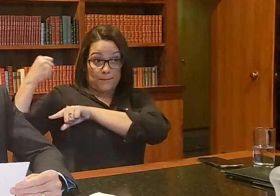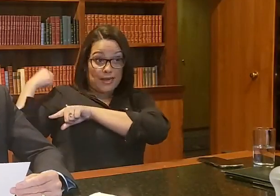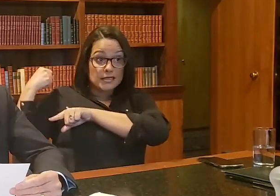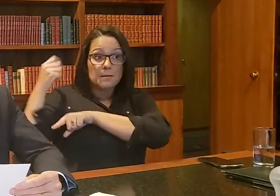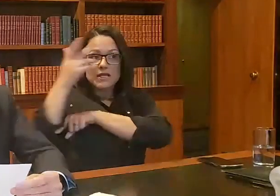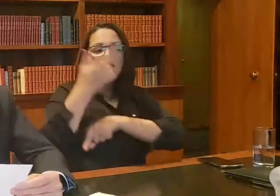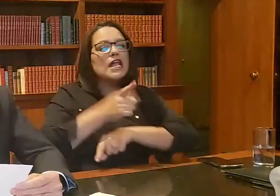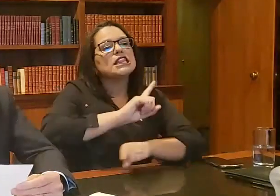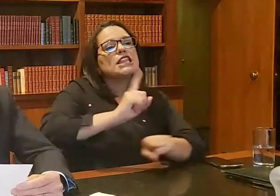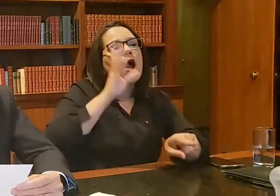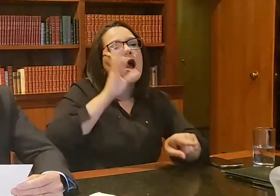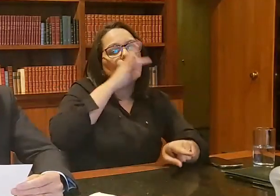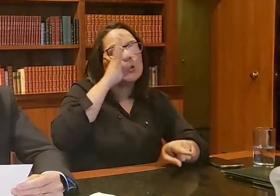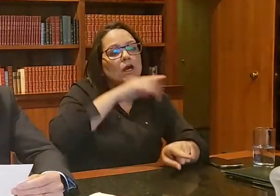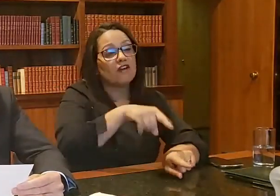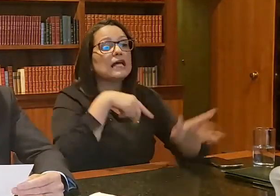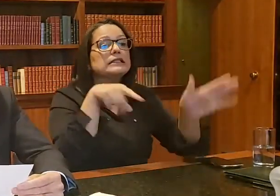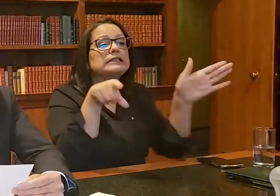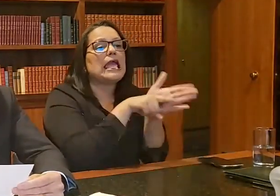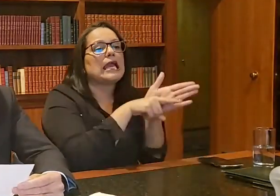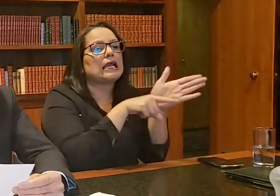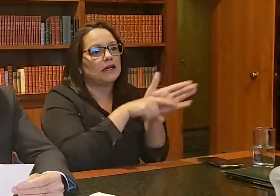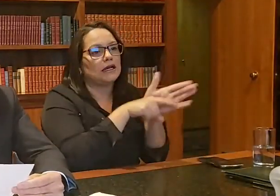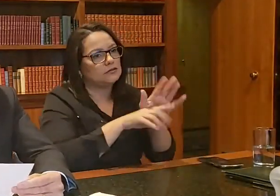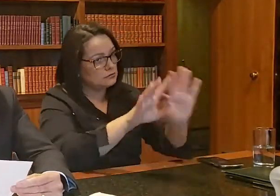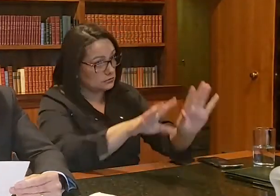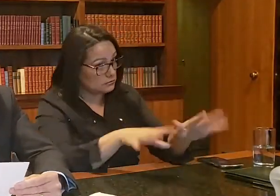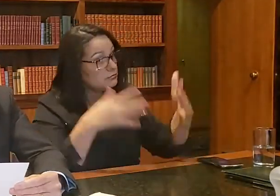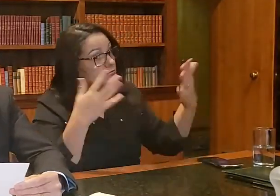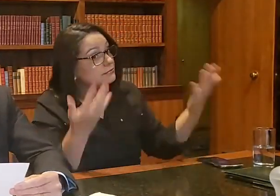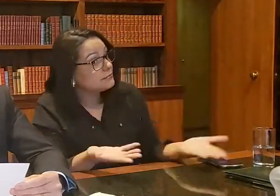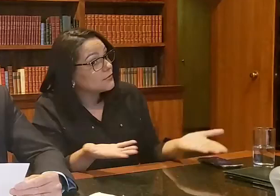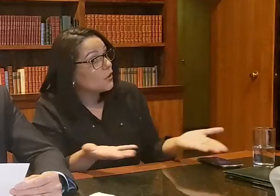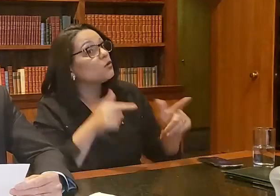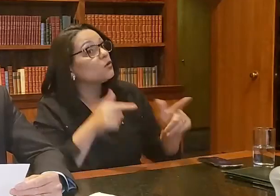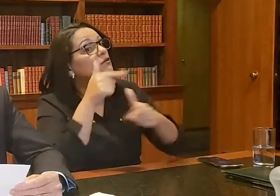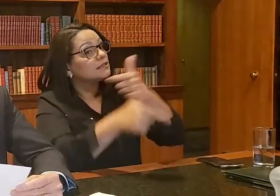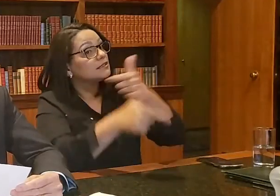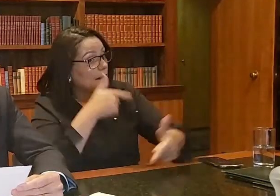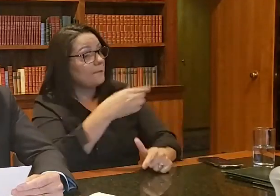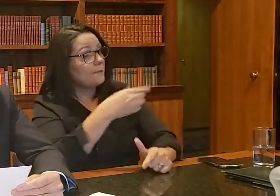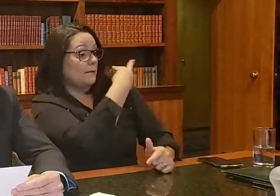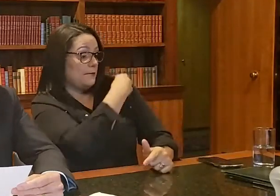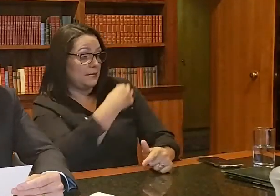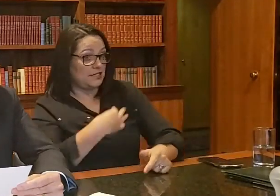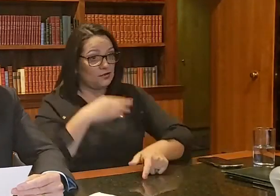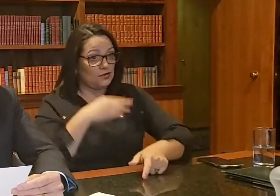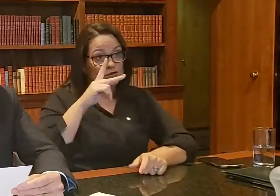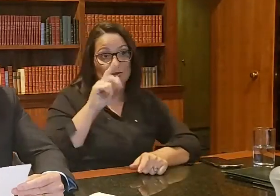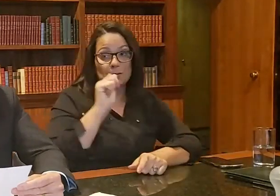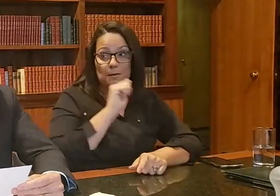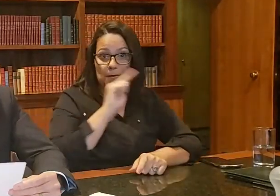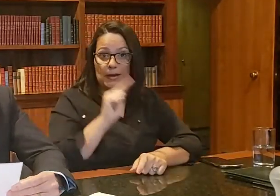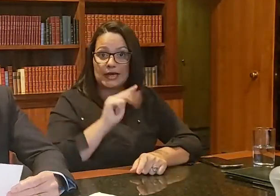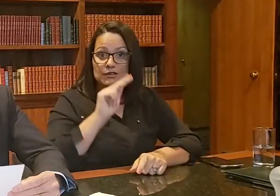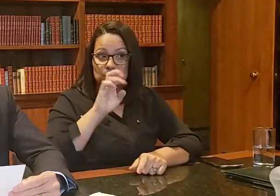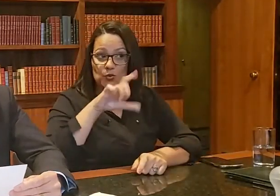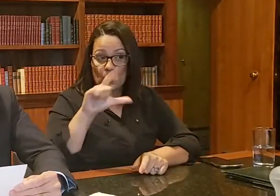negacionista, vamos assim dizer, Mas a verdade é que, hoje em dia, graças ao trabalho do ministro Pazuello, hoje em dia,